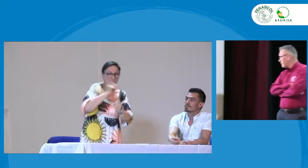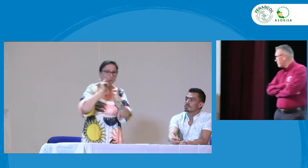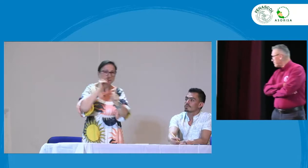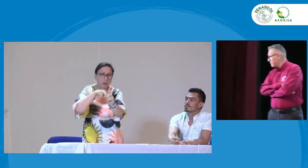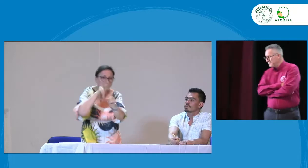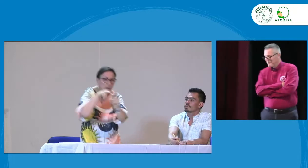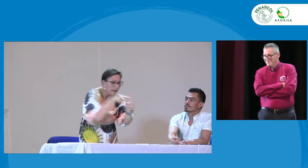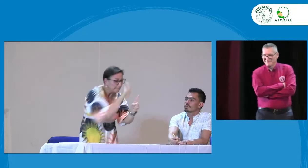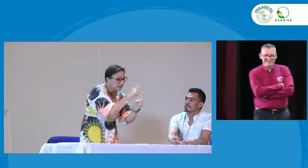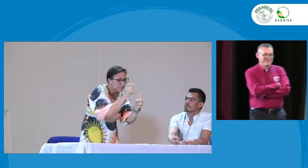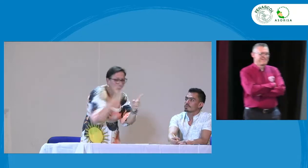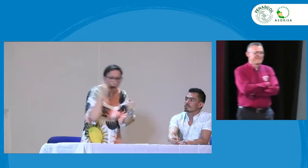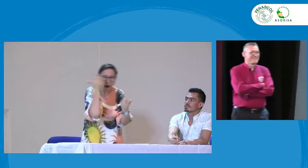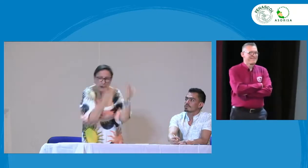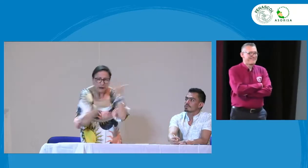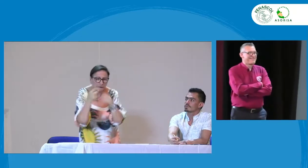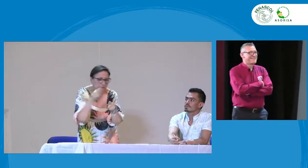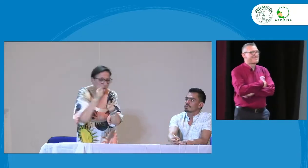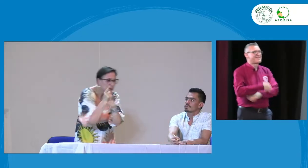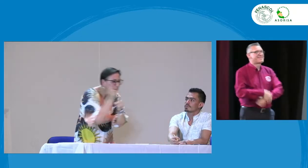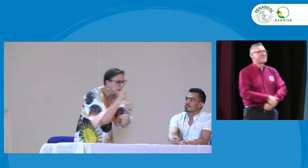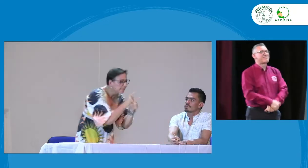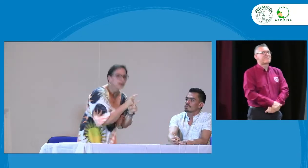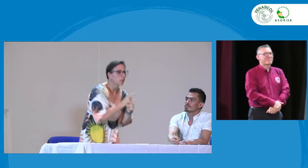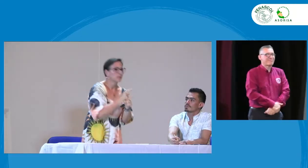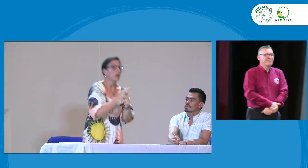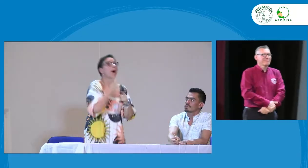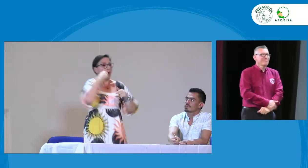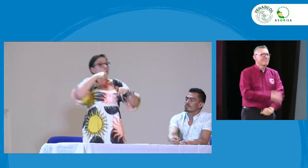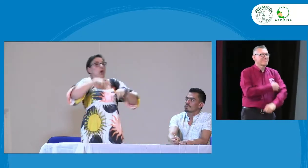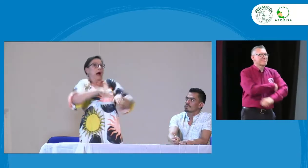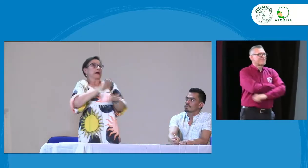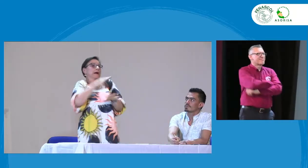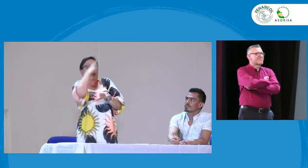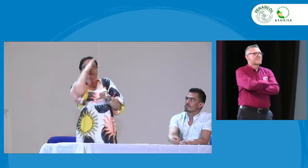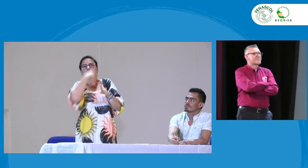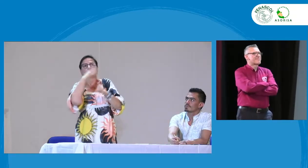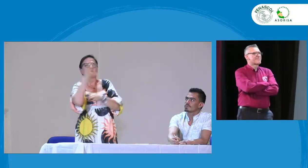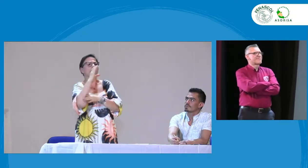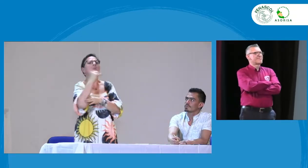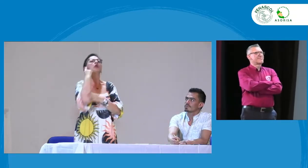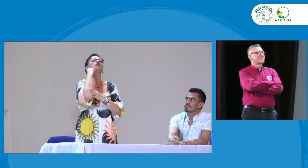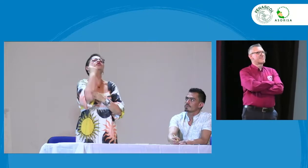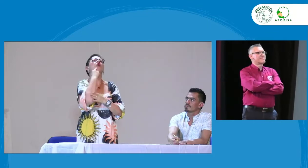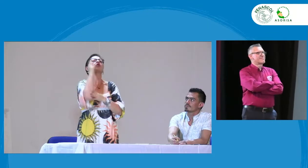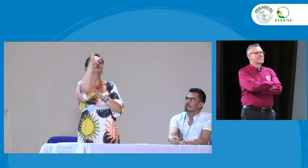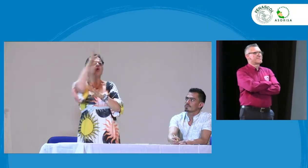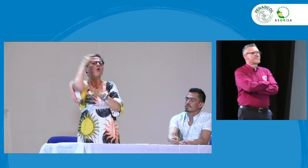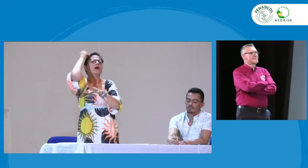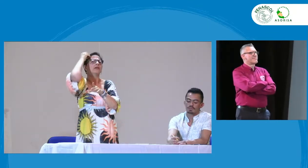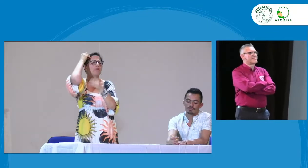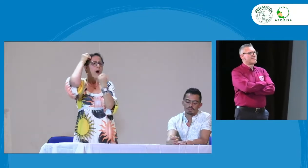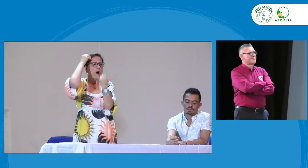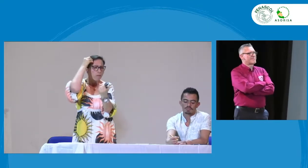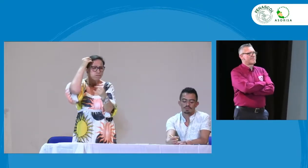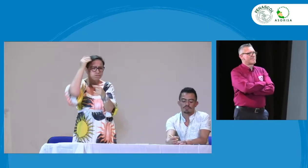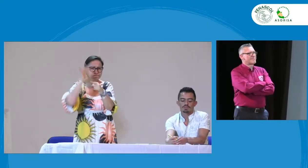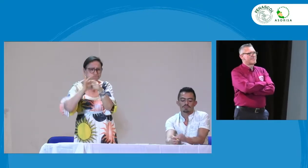esto se aplique a las realidades, se haga una valoración individual de los estudiantes, me parece que